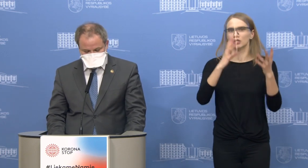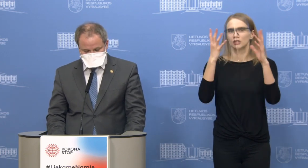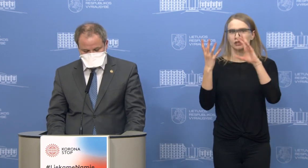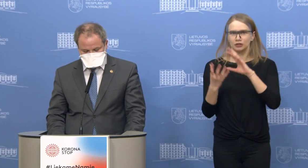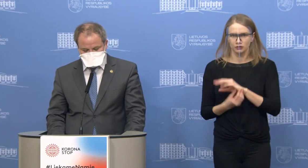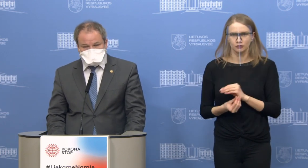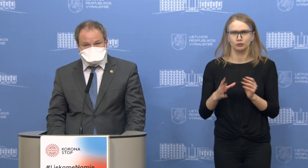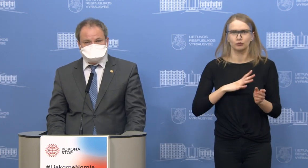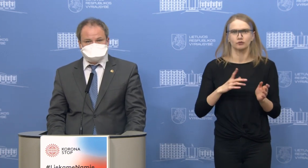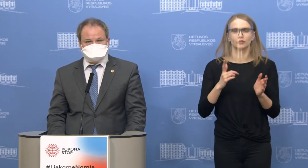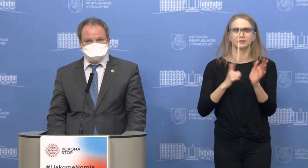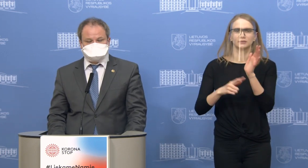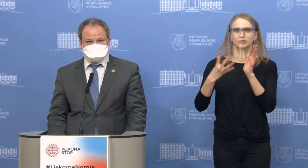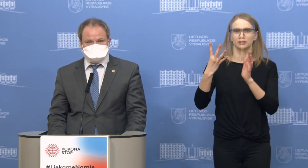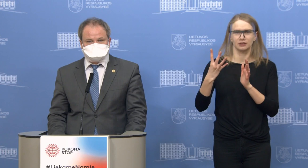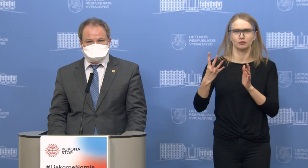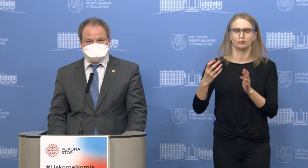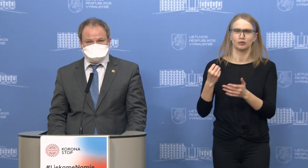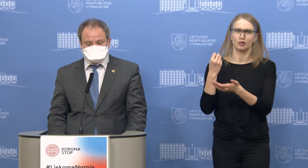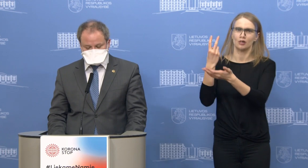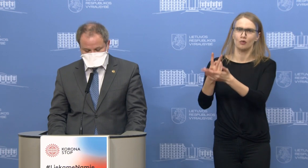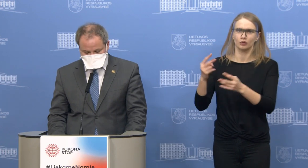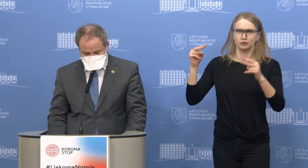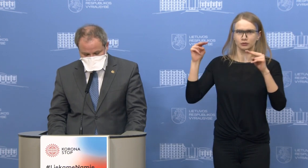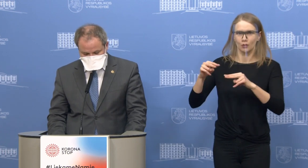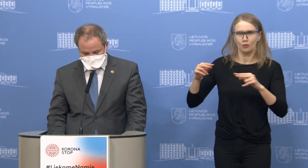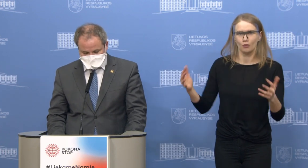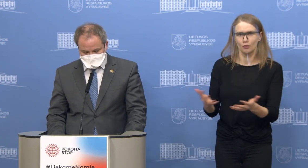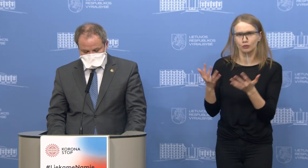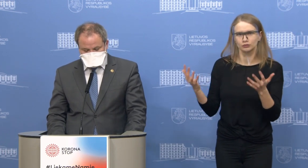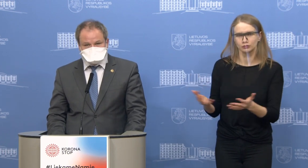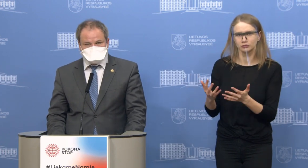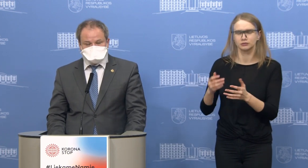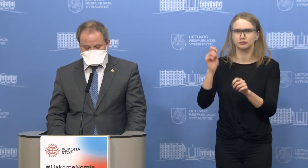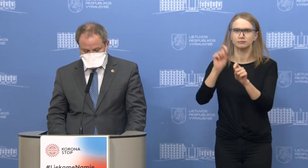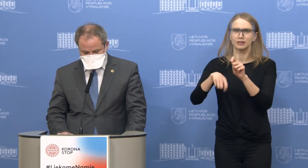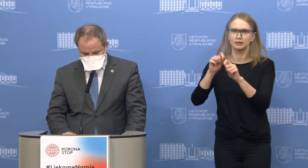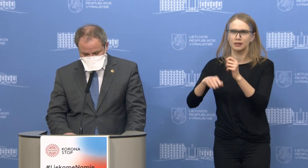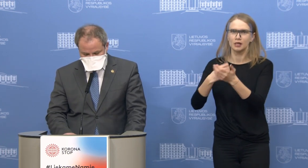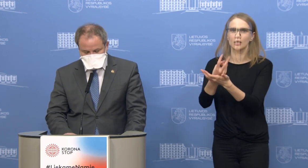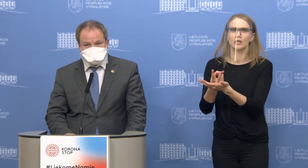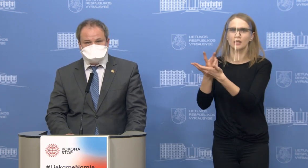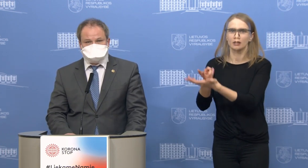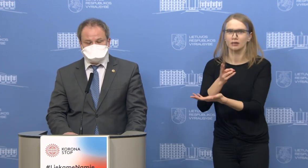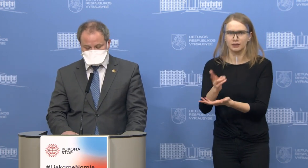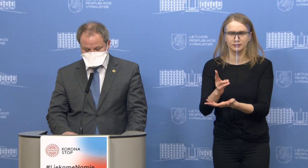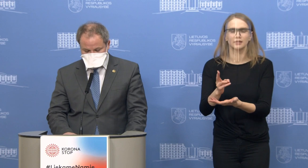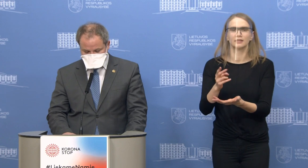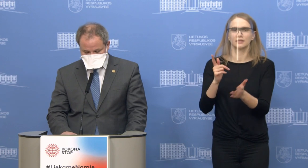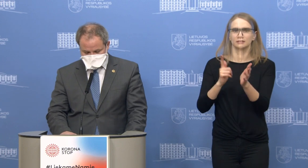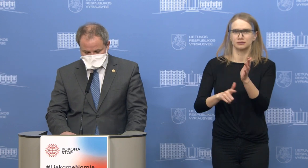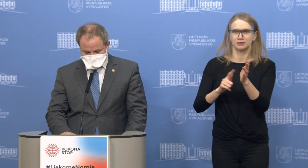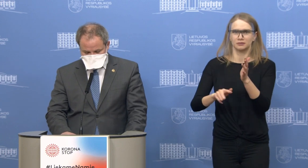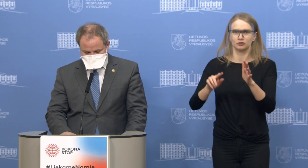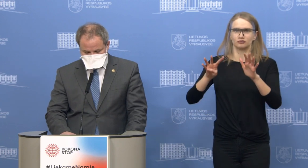slaugos skyriaus pacientai, tai reiškia didžiausios rizikos grupės. Aštuoni atvejai buvo teigiami ir, kaip jau